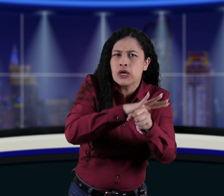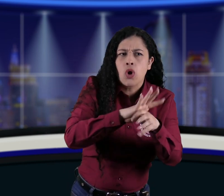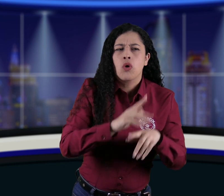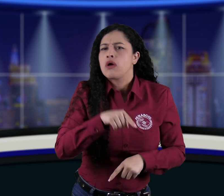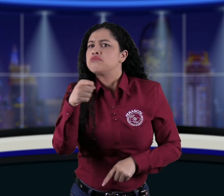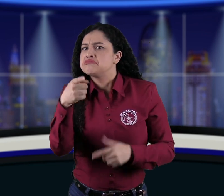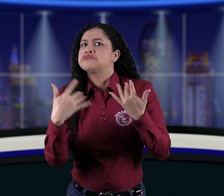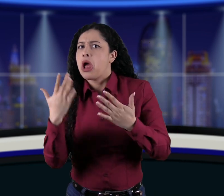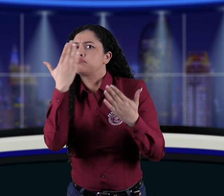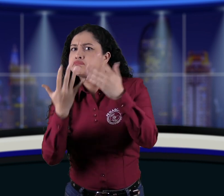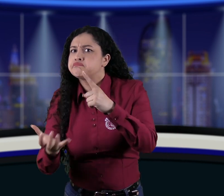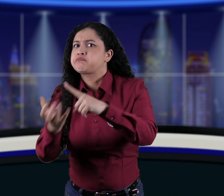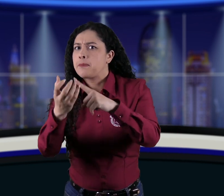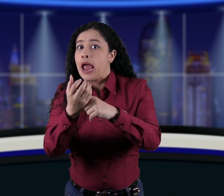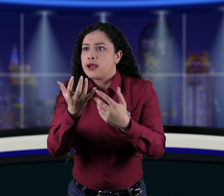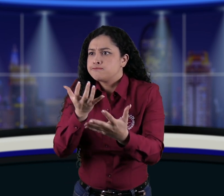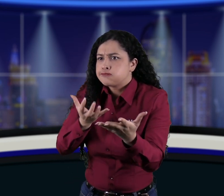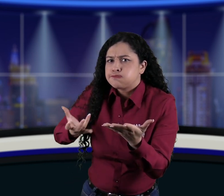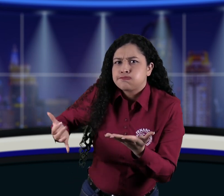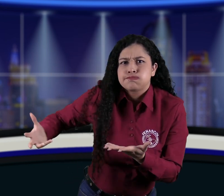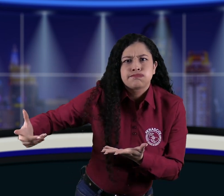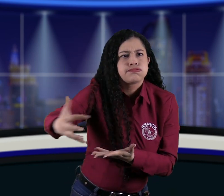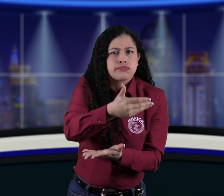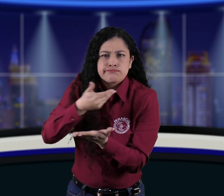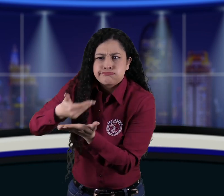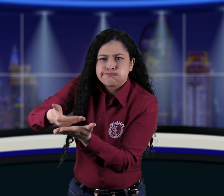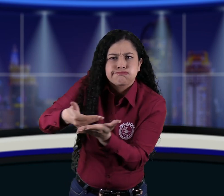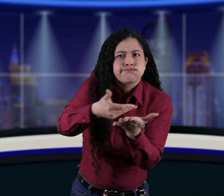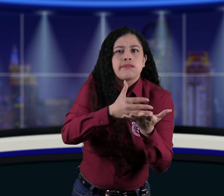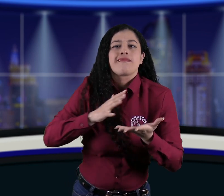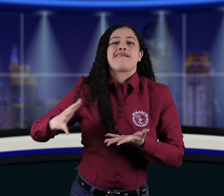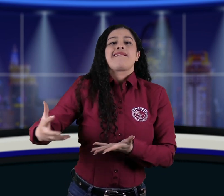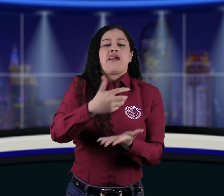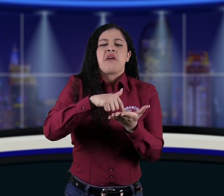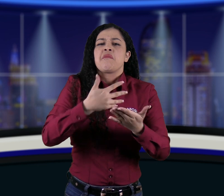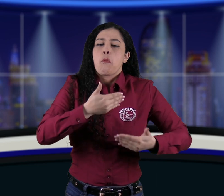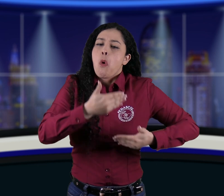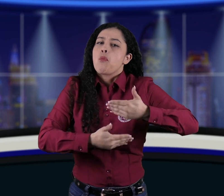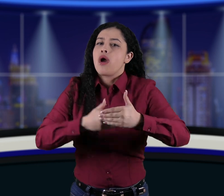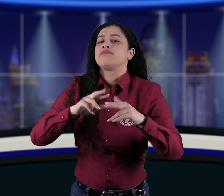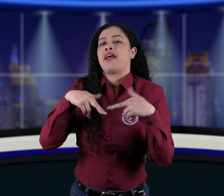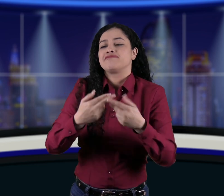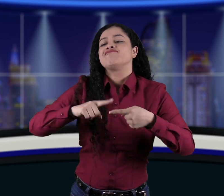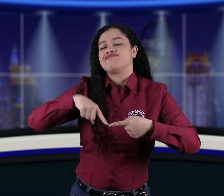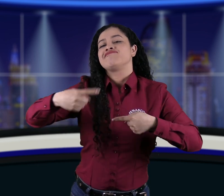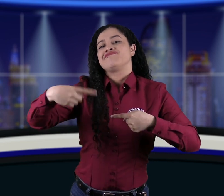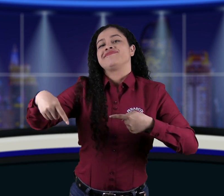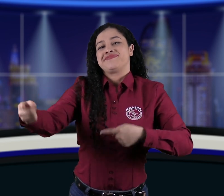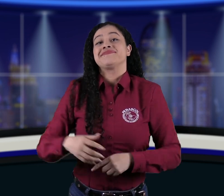las dificultades que se les han presentado y los hallazgos obtenidos del análisis de la información. Todas estas contribuciones representan el